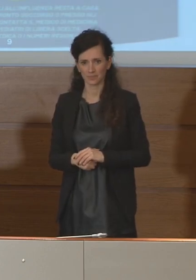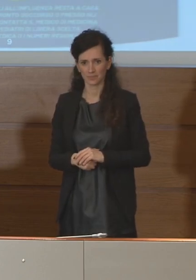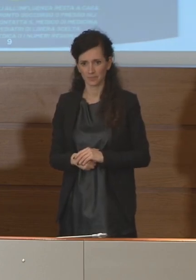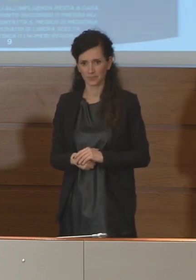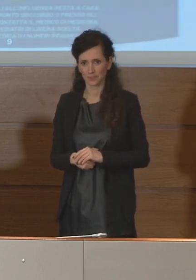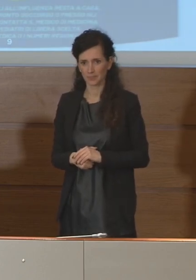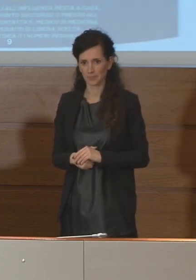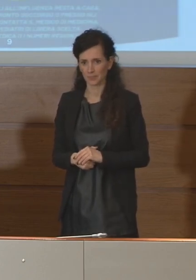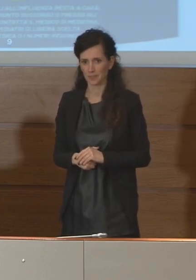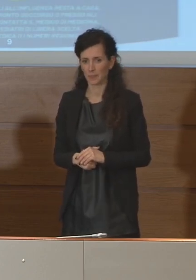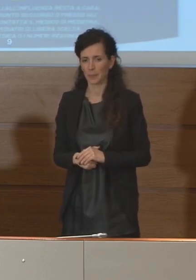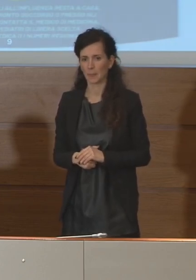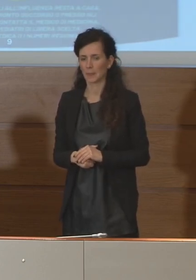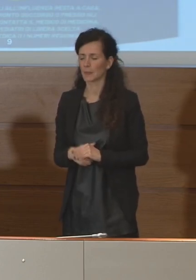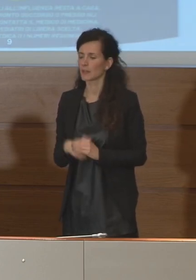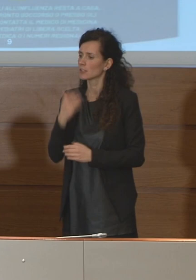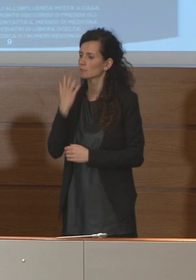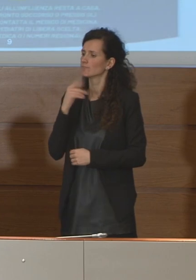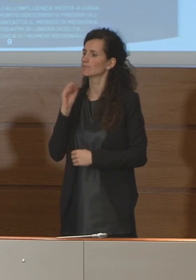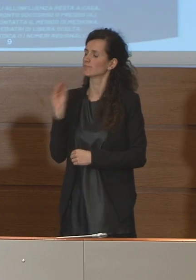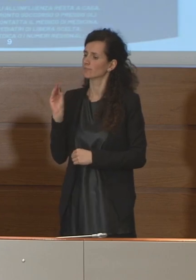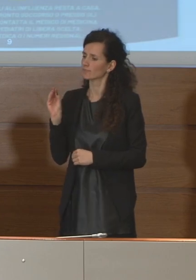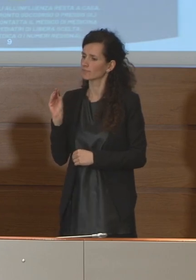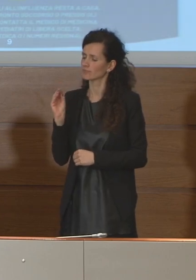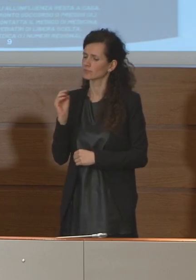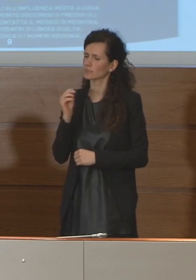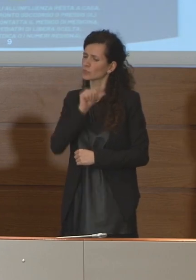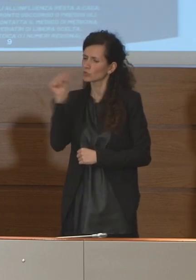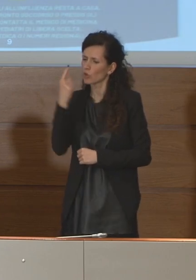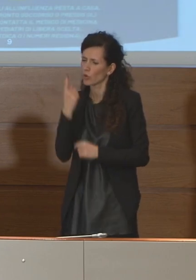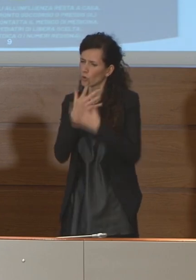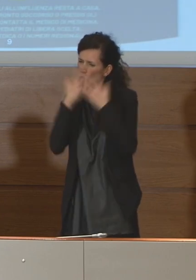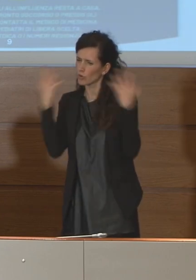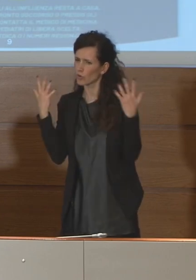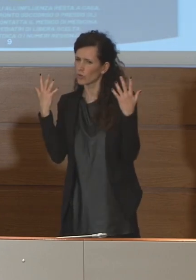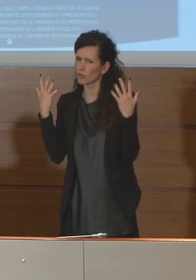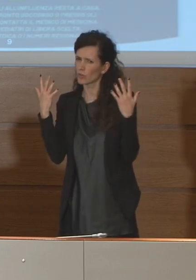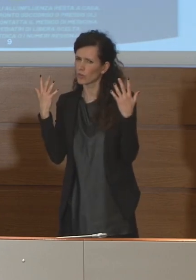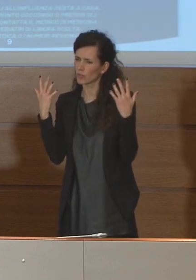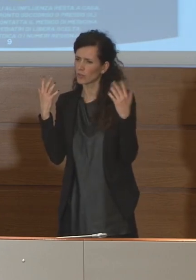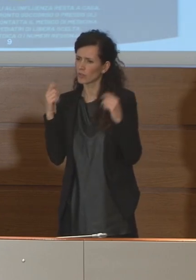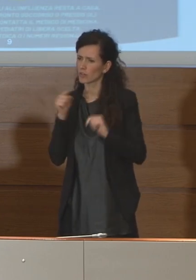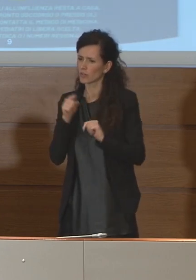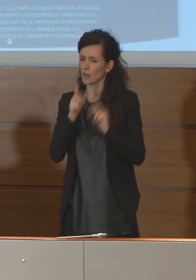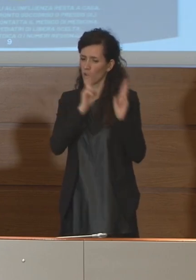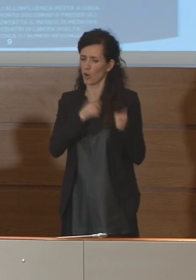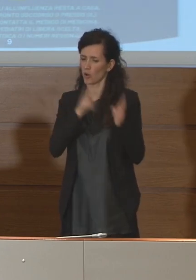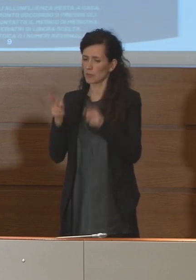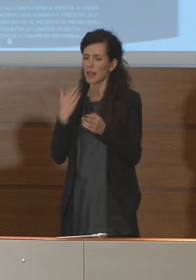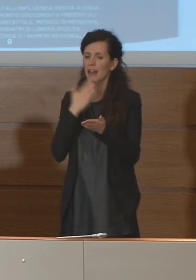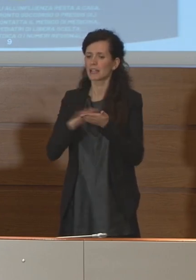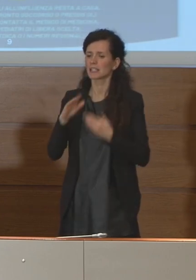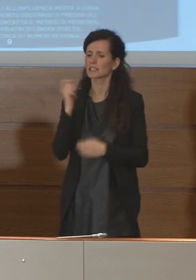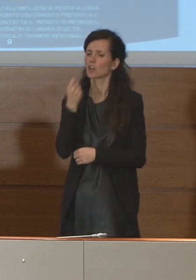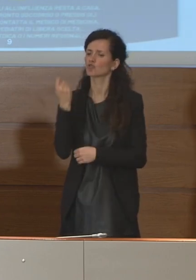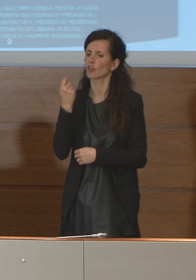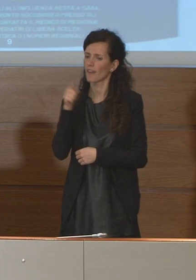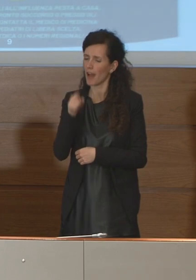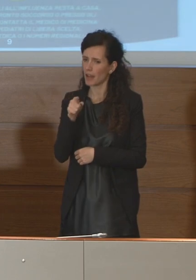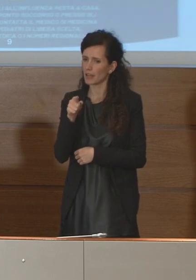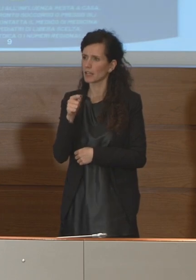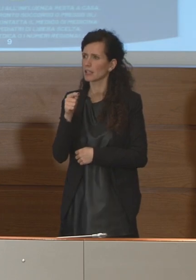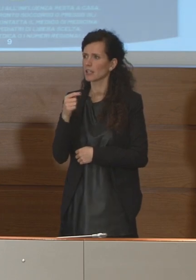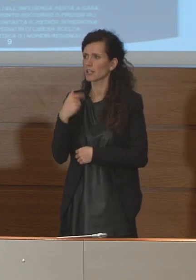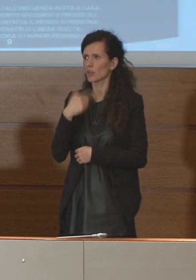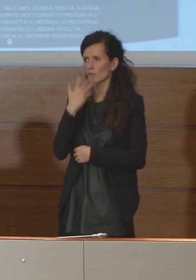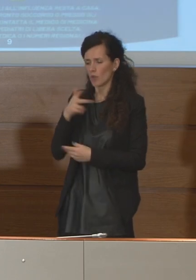Giuliano Rosciarelli, Alanius. Volevo soltanto un chiarimento. C'è stato un deceduto all'ospedale San Giovanni, mi chiedevo se è